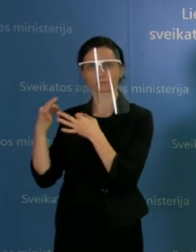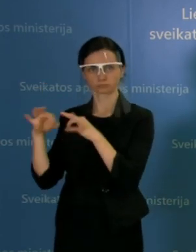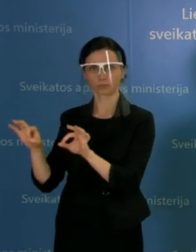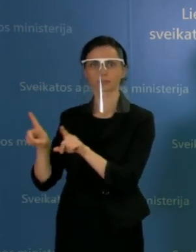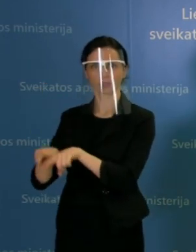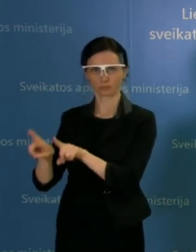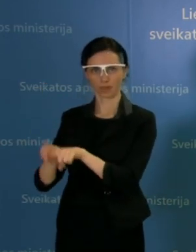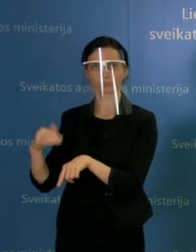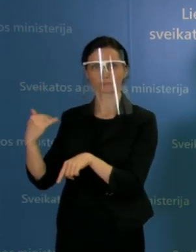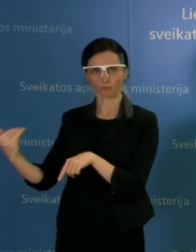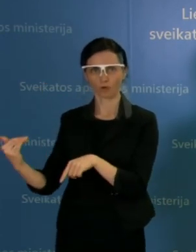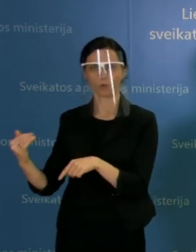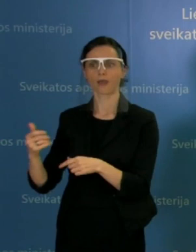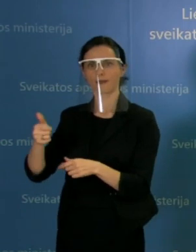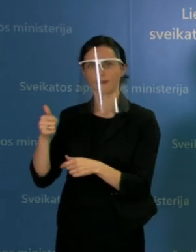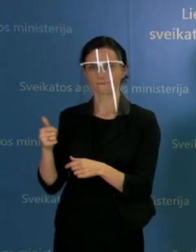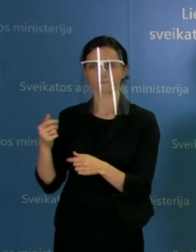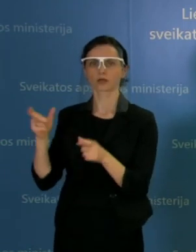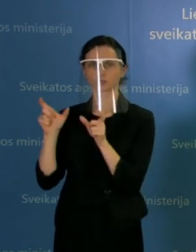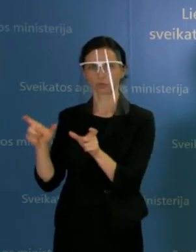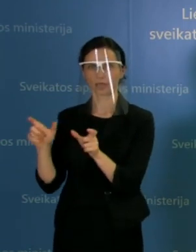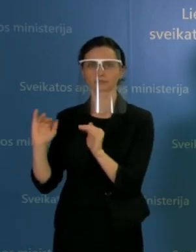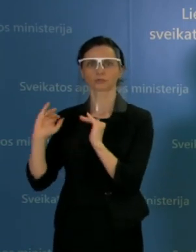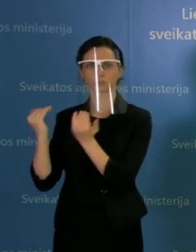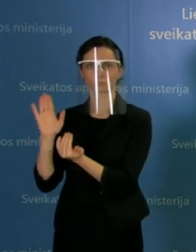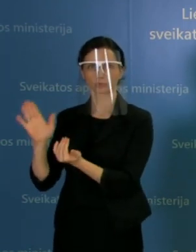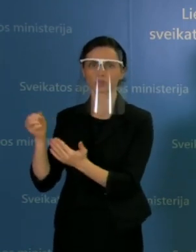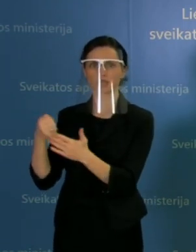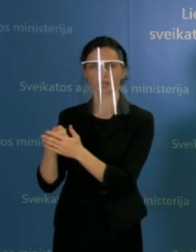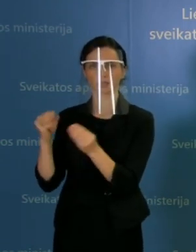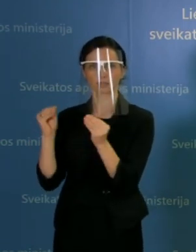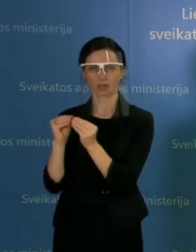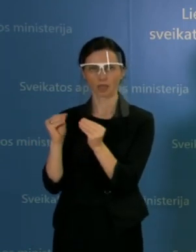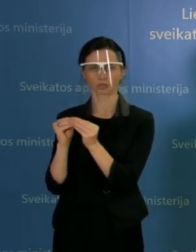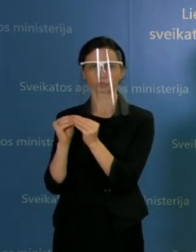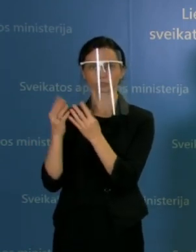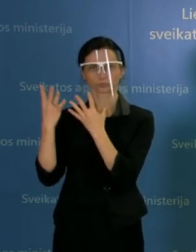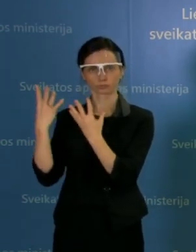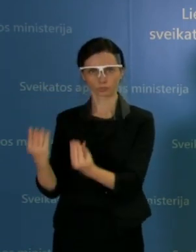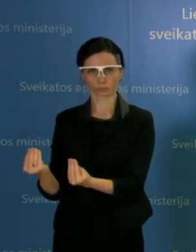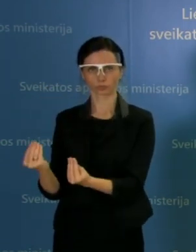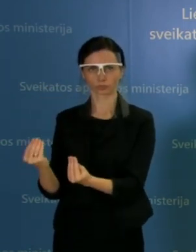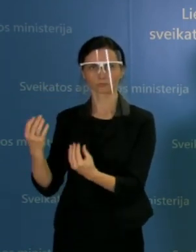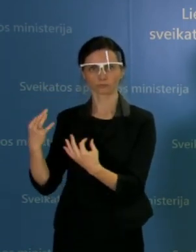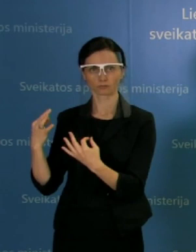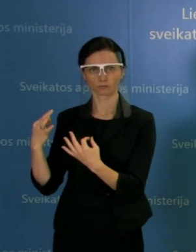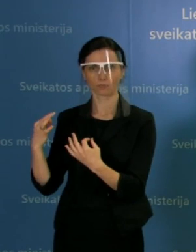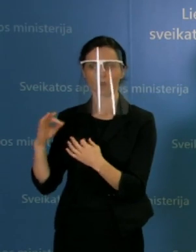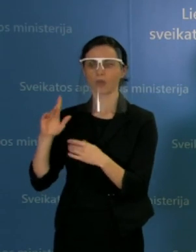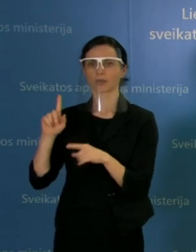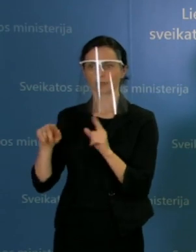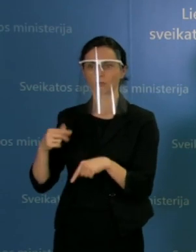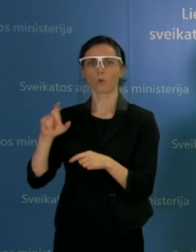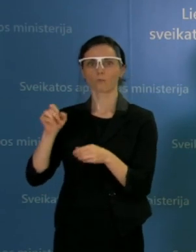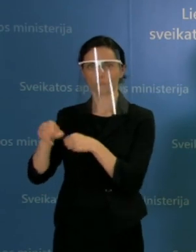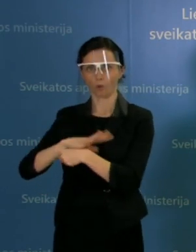susitrumpinti izoliaciją iki dešimties dienų, turėdami neigiamą